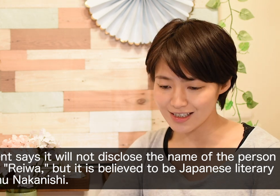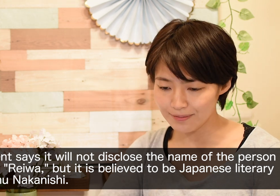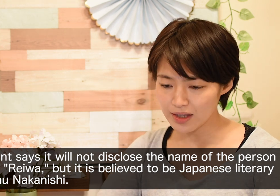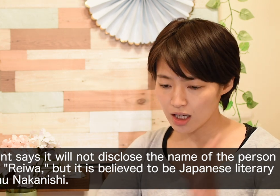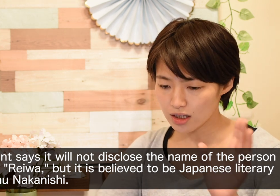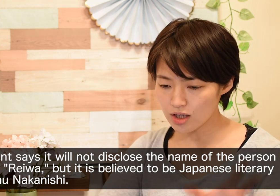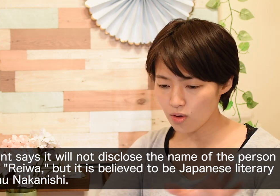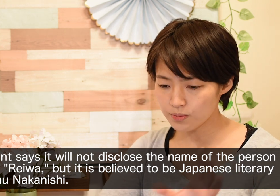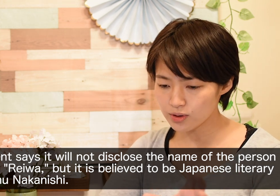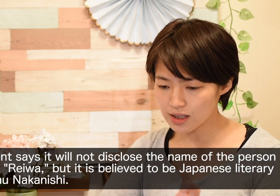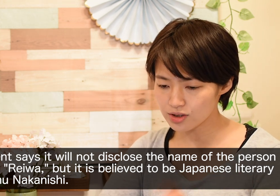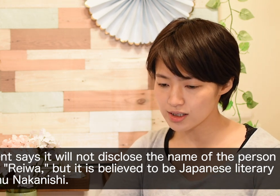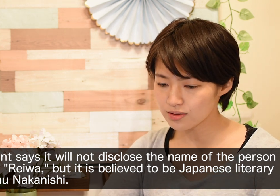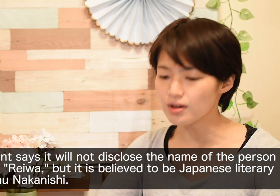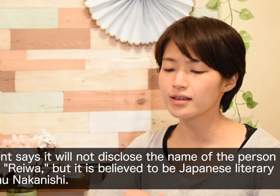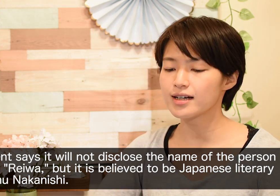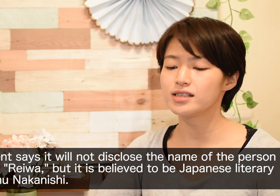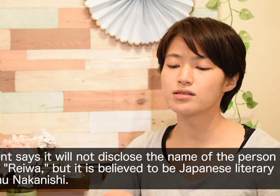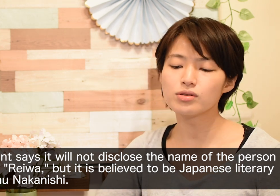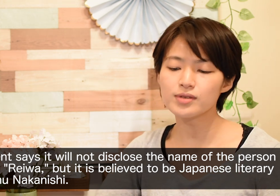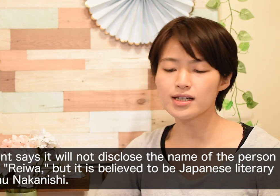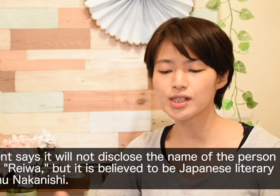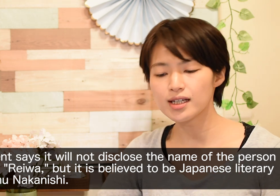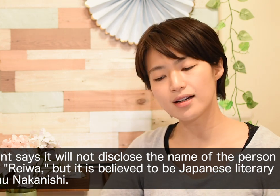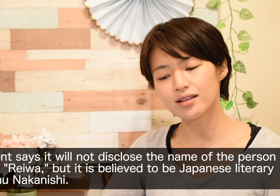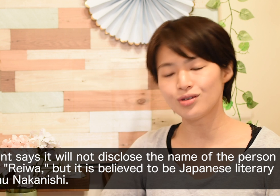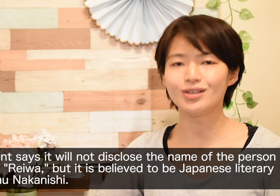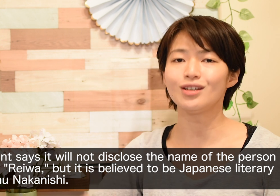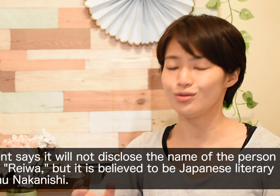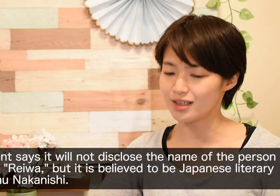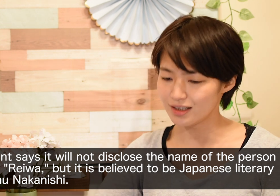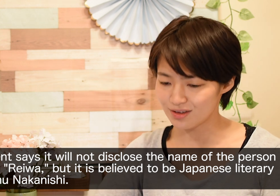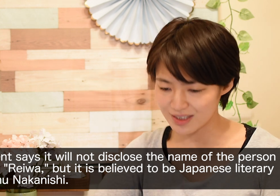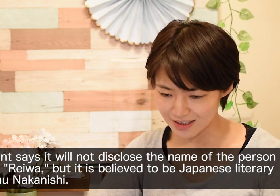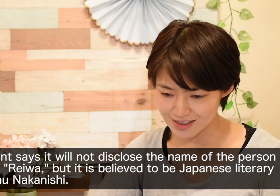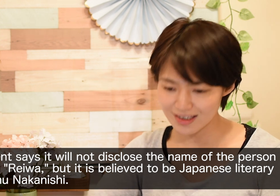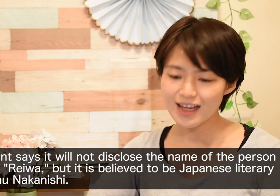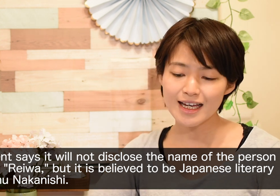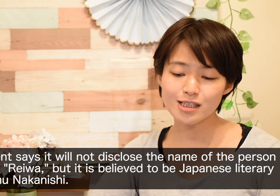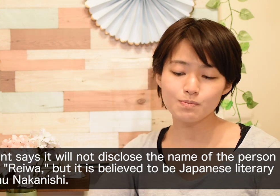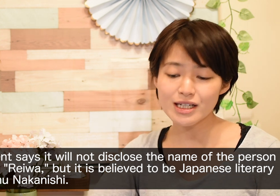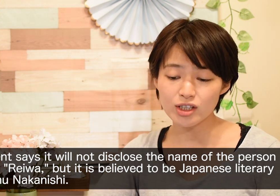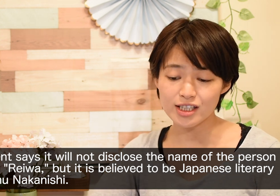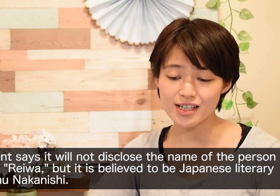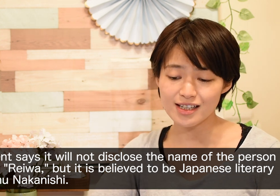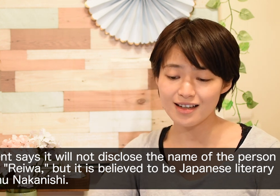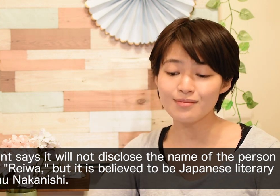し日本文学者の中西進さんじゃないかというふうに言われているみたいですhe specializes in